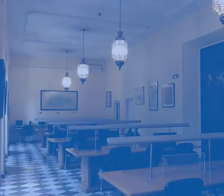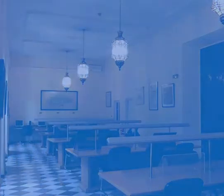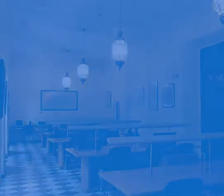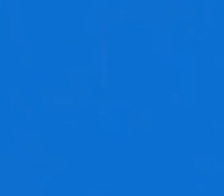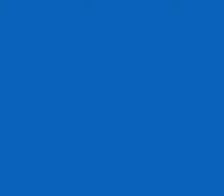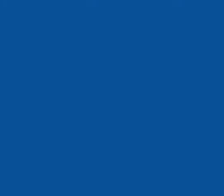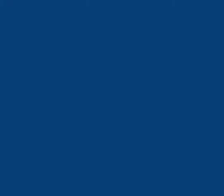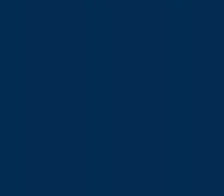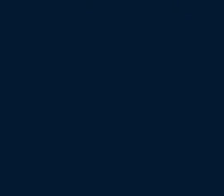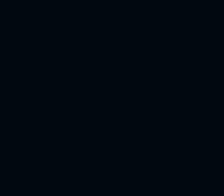¡Gracias! ¡Gracias! ¡Gracias! ¡Gracias!